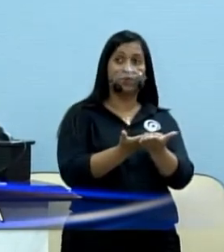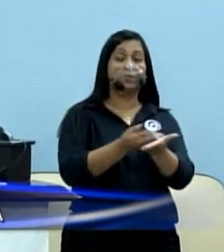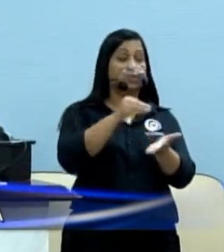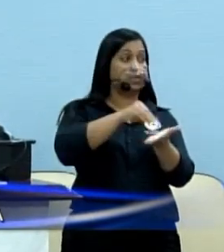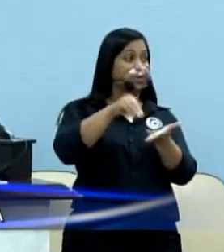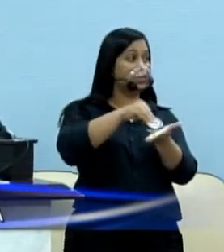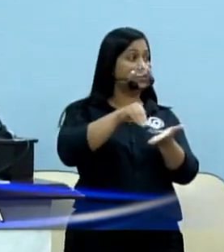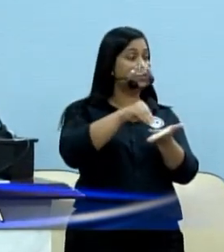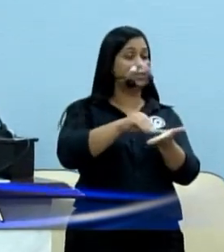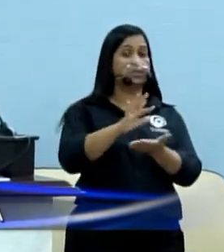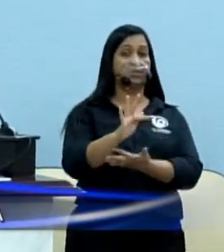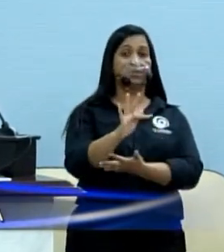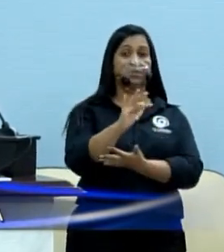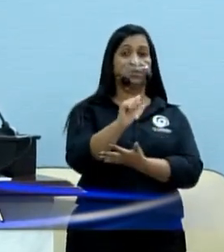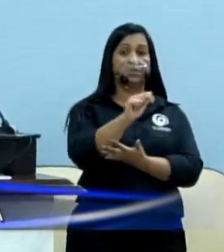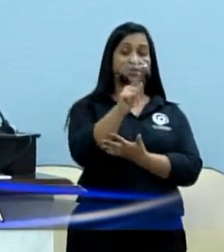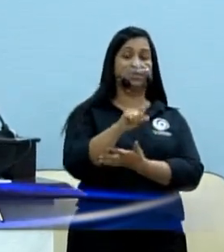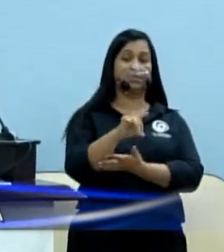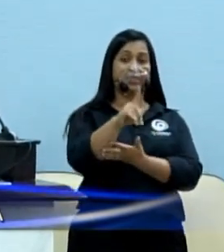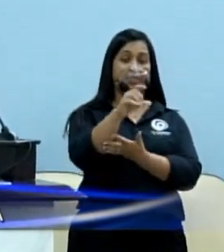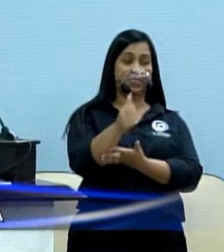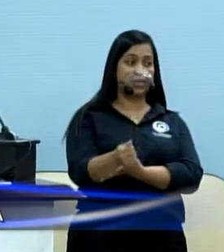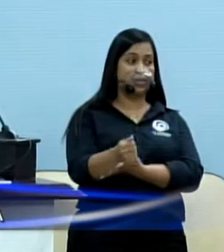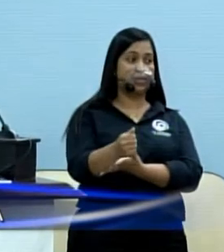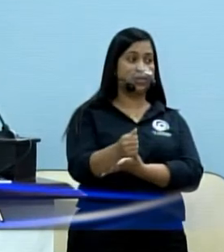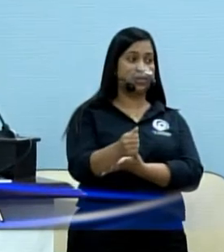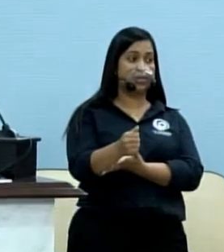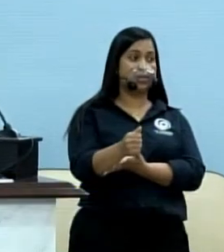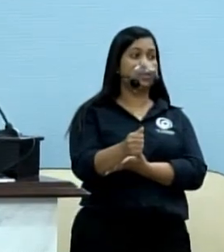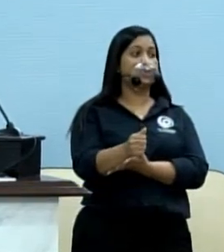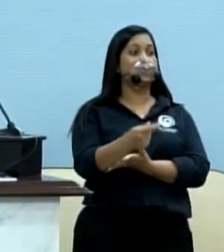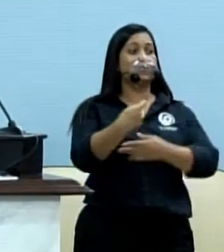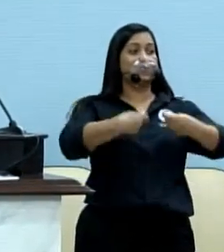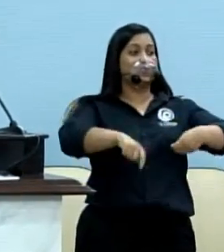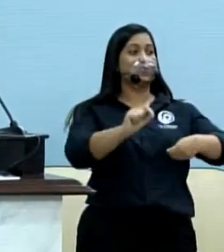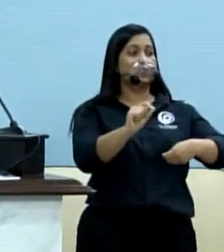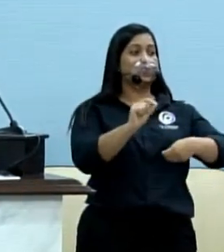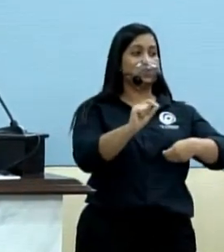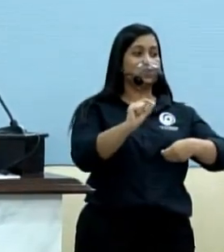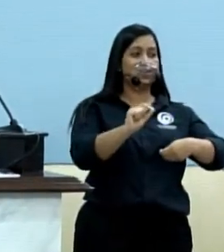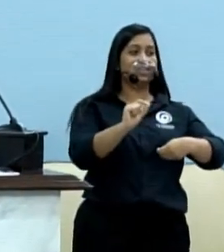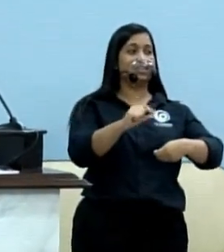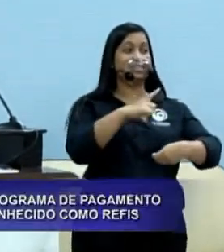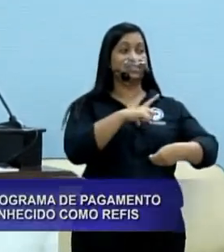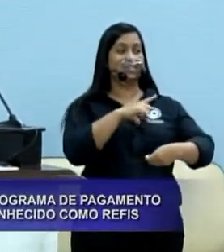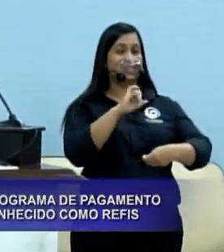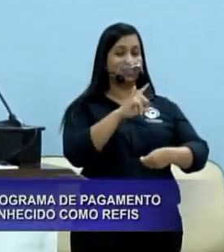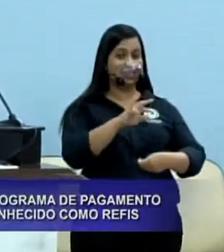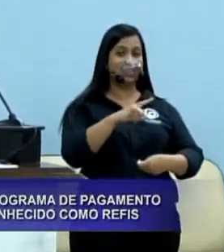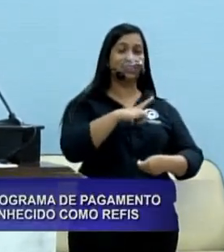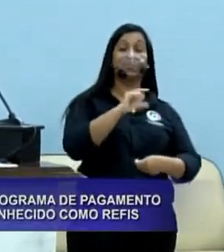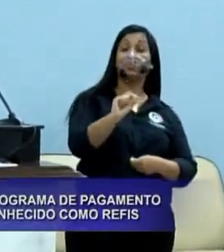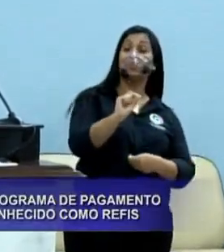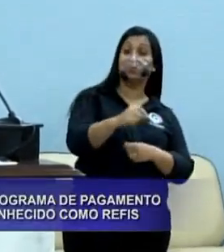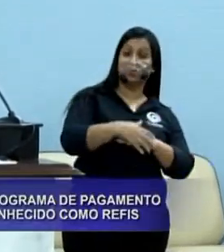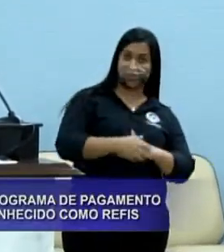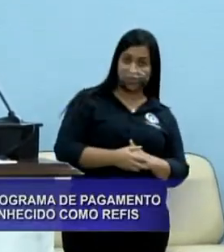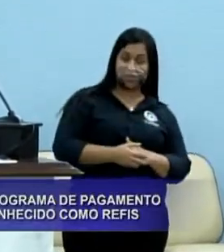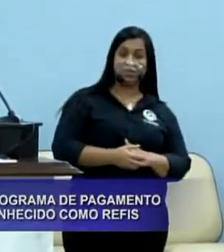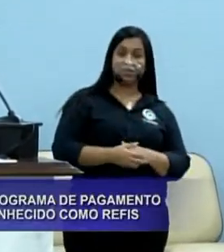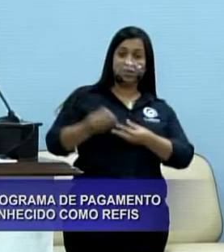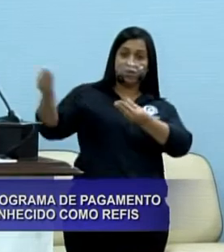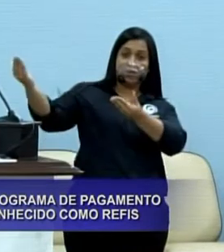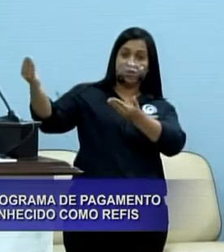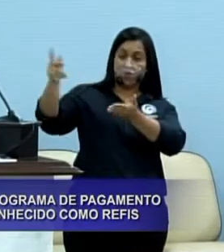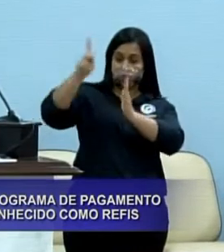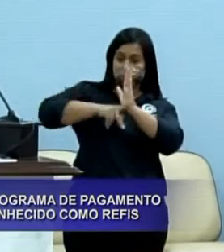Secretaria da Fazenda, informando que a necessidade é se há uma previsão de envio a essa casa de um